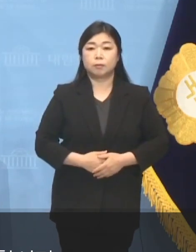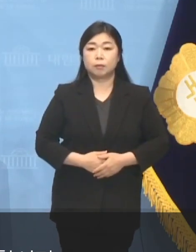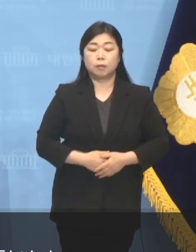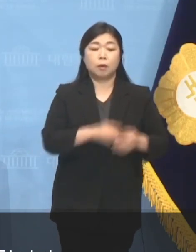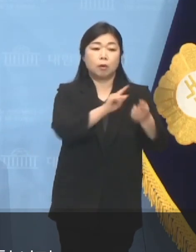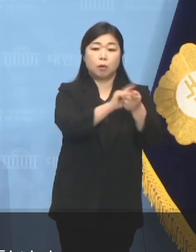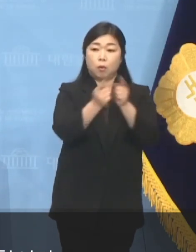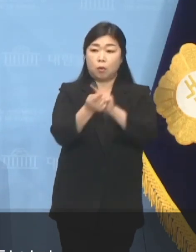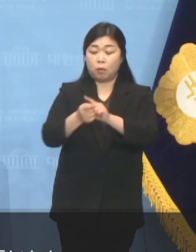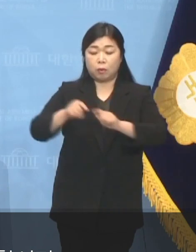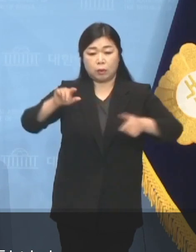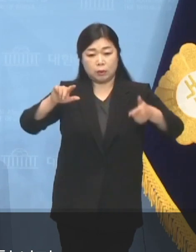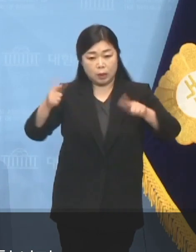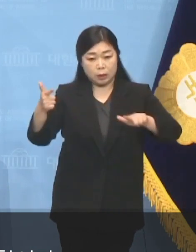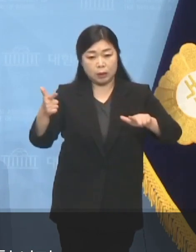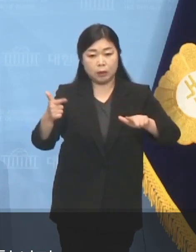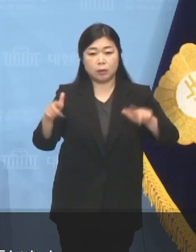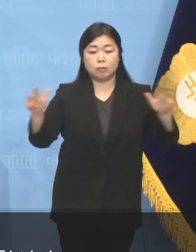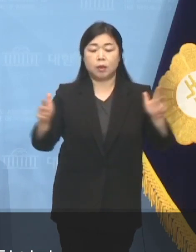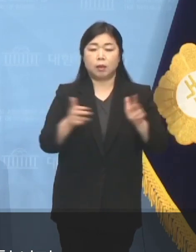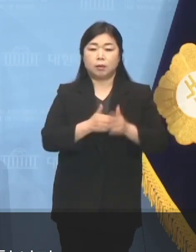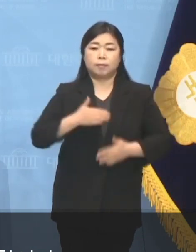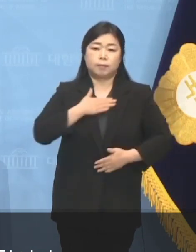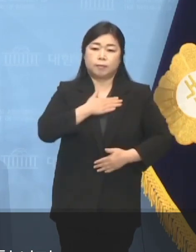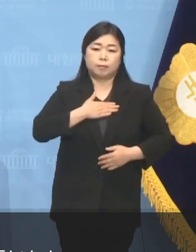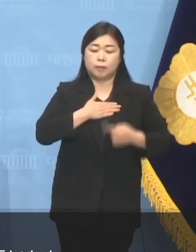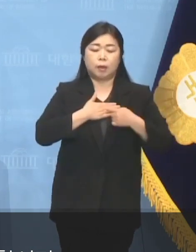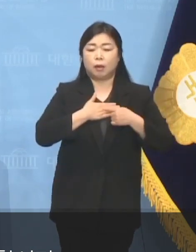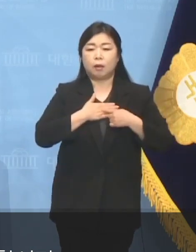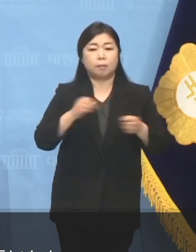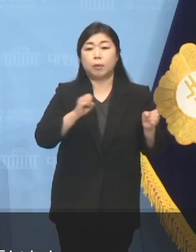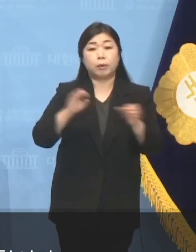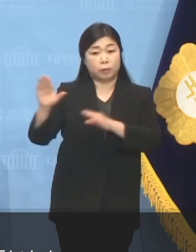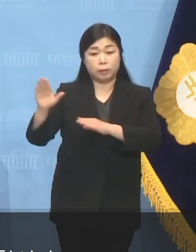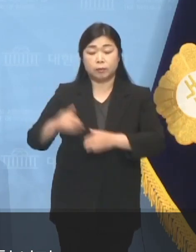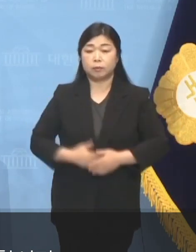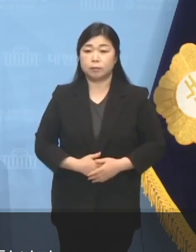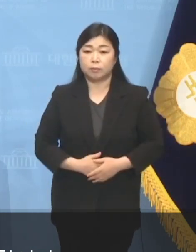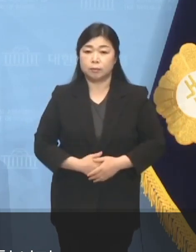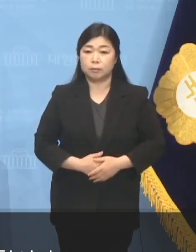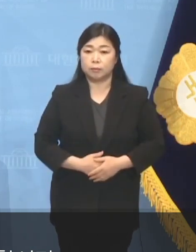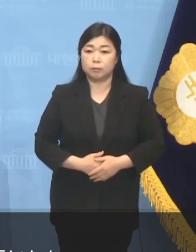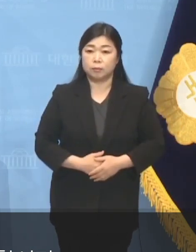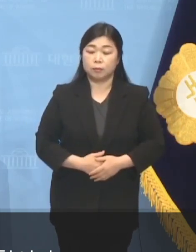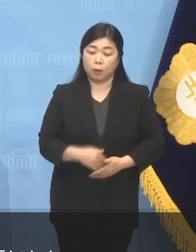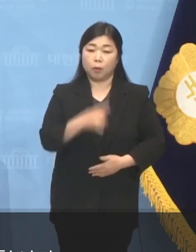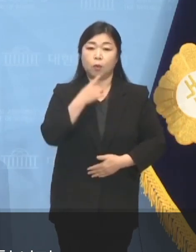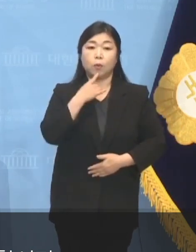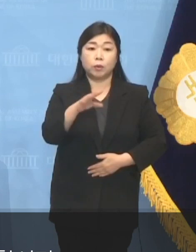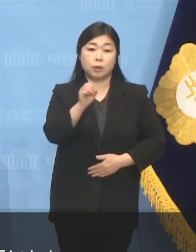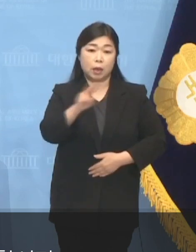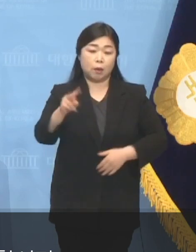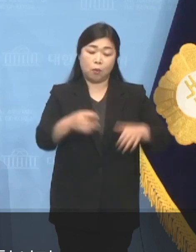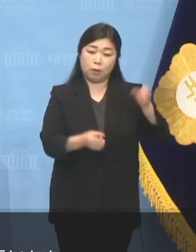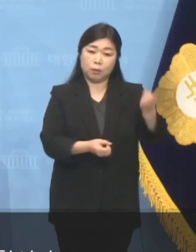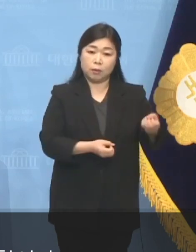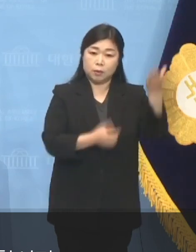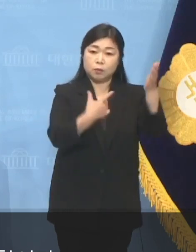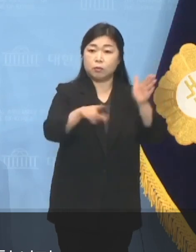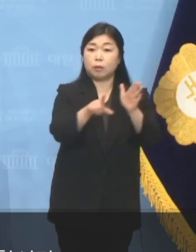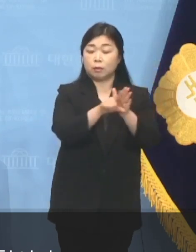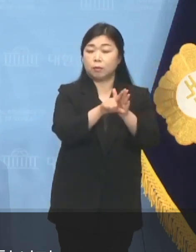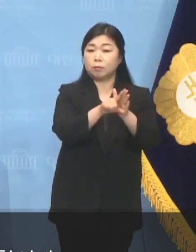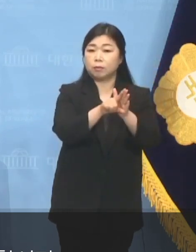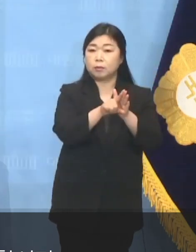서로의 차이와 그간의 감정은 모두 잊고 오직 야권의 승리를 위해